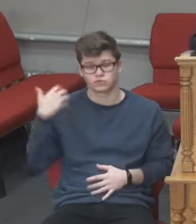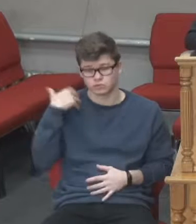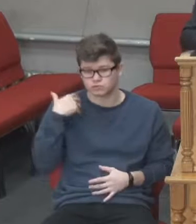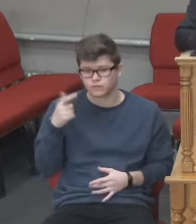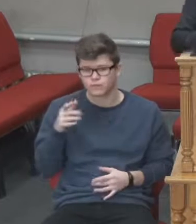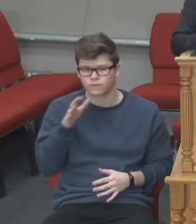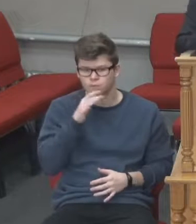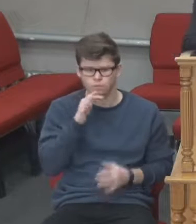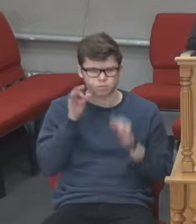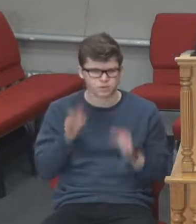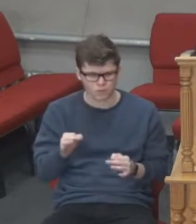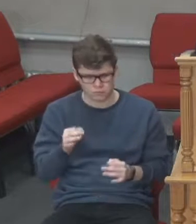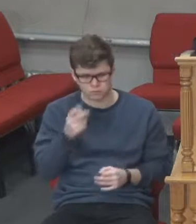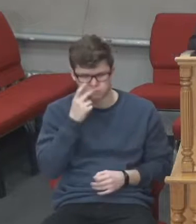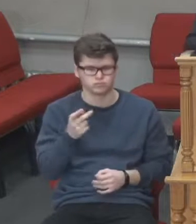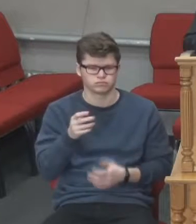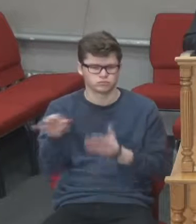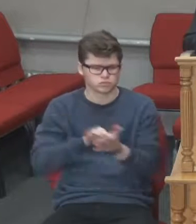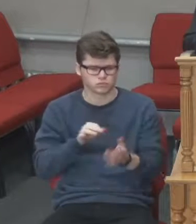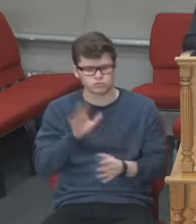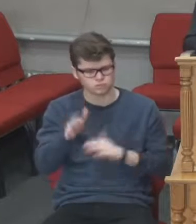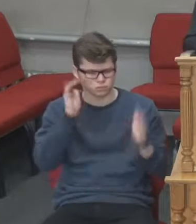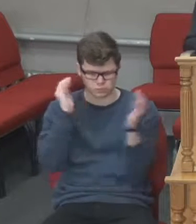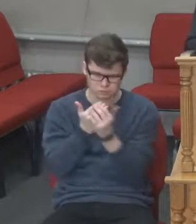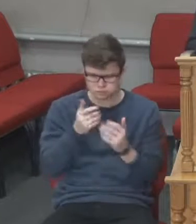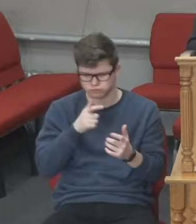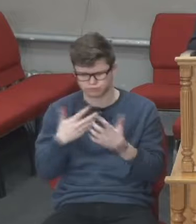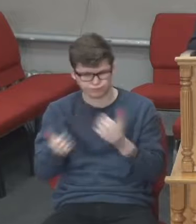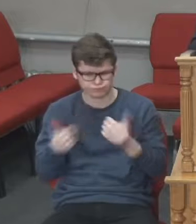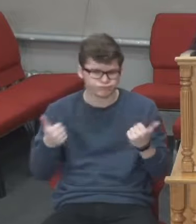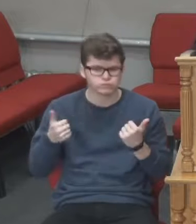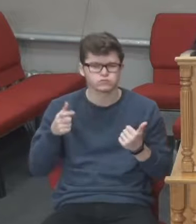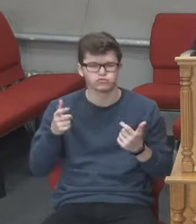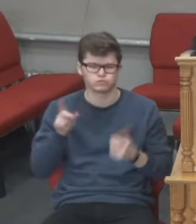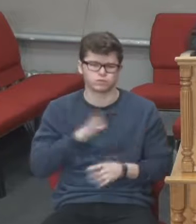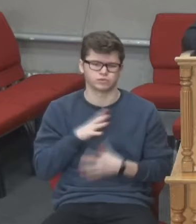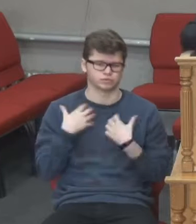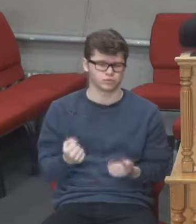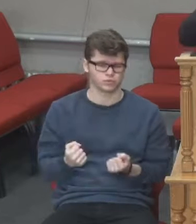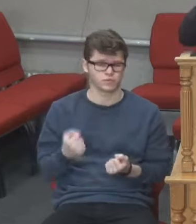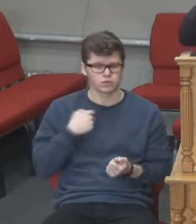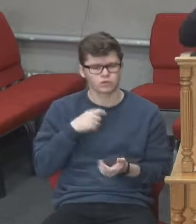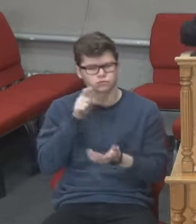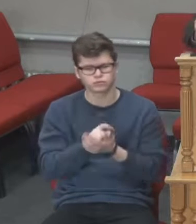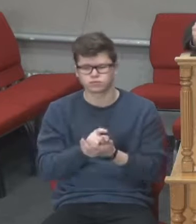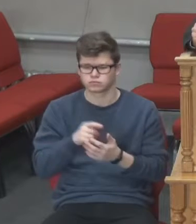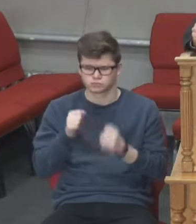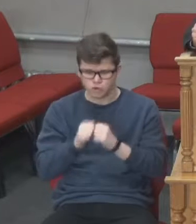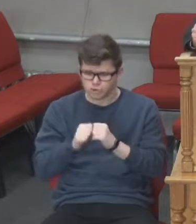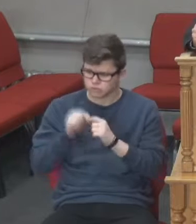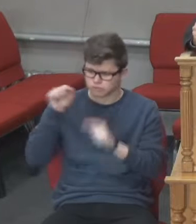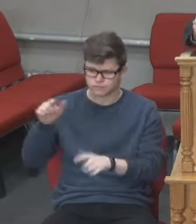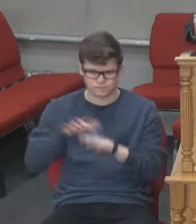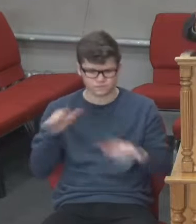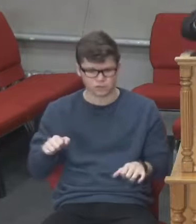сестри церква, маємо перші стояти перед Богом в проломі за нашу владу. Боже, благослови нашу